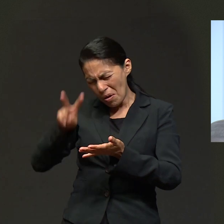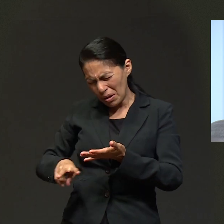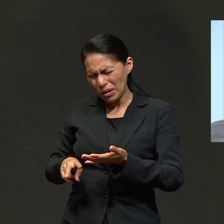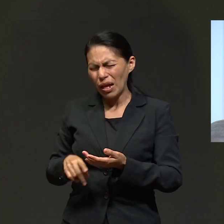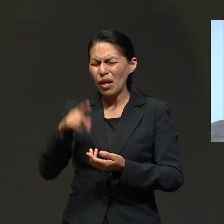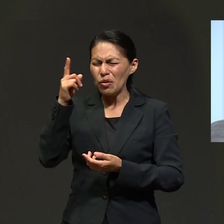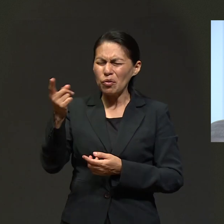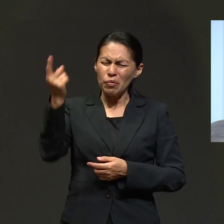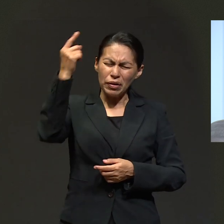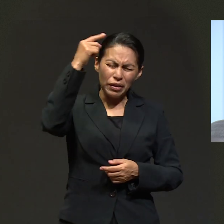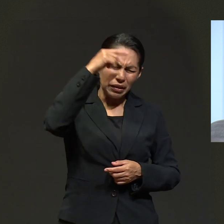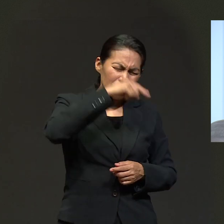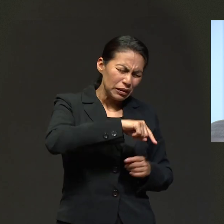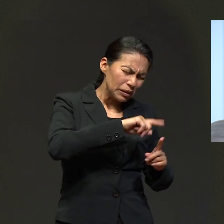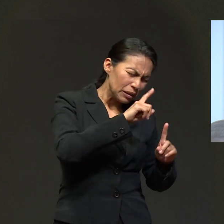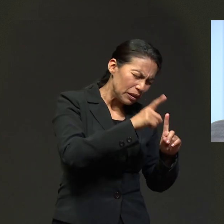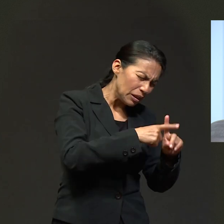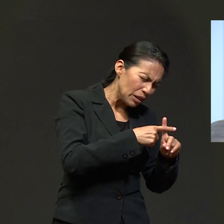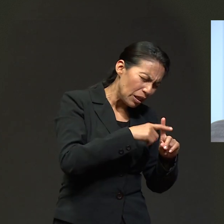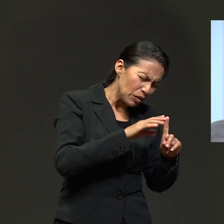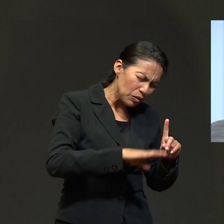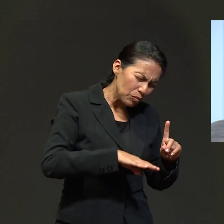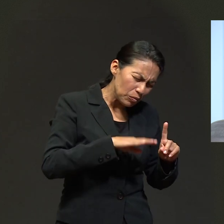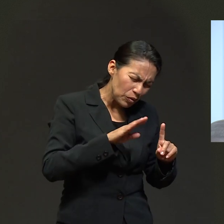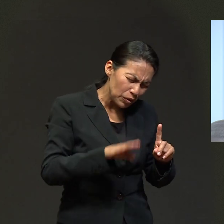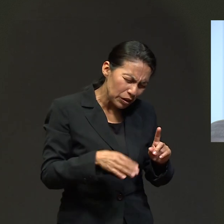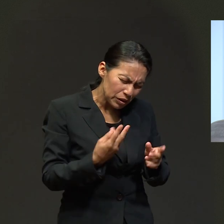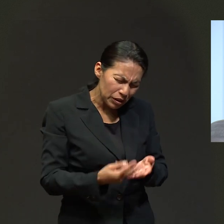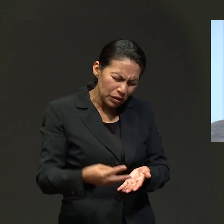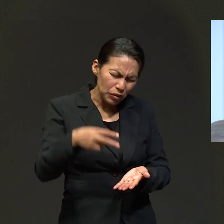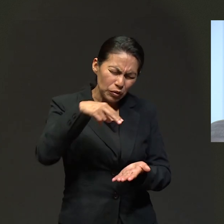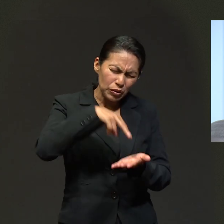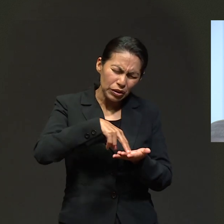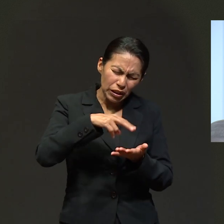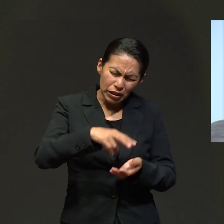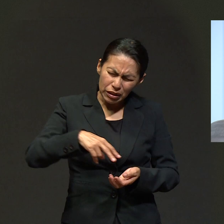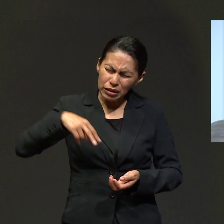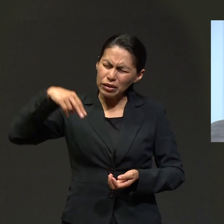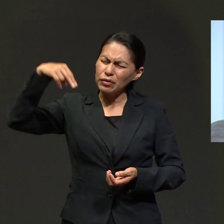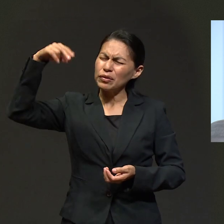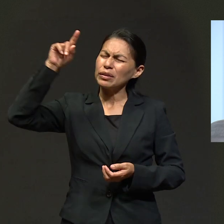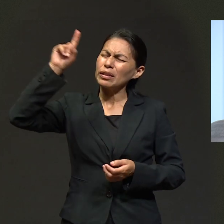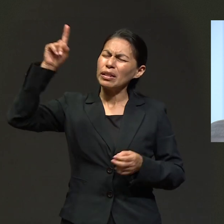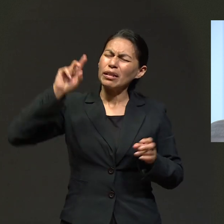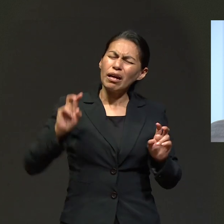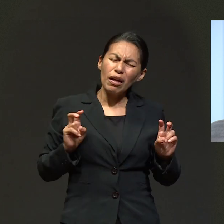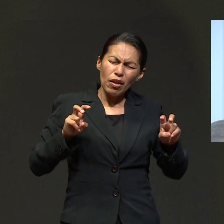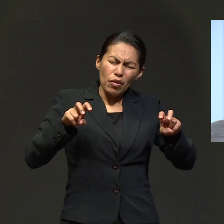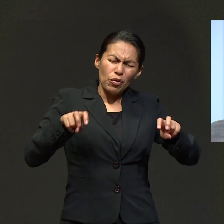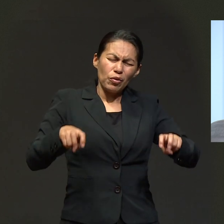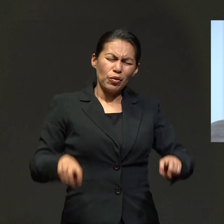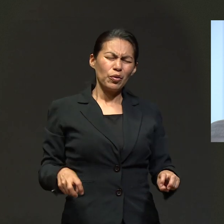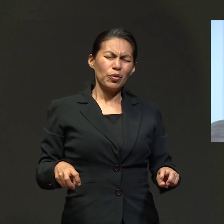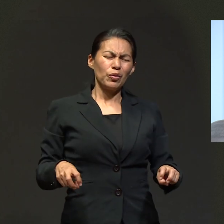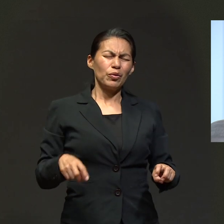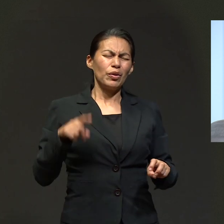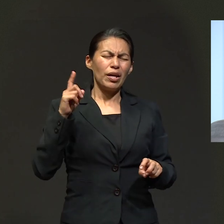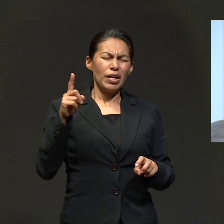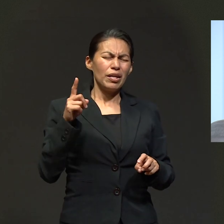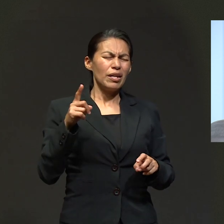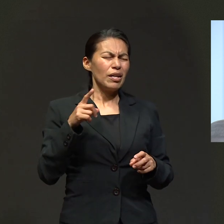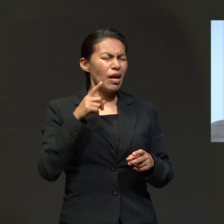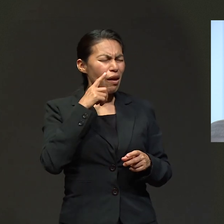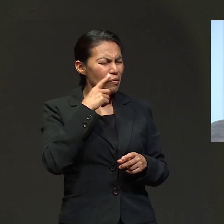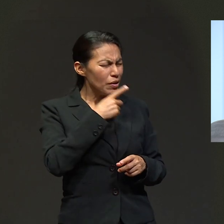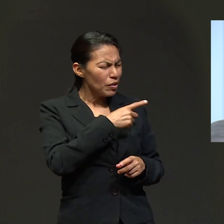trono celestial intercediendo por cada uno de aquellos que claman a ti con fe, con fervor y con esperanza en ti,